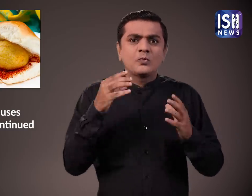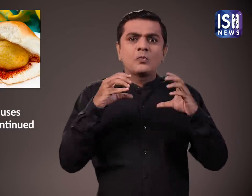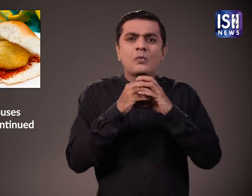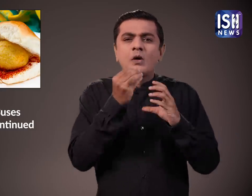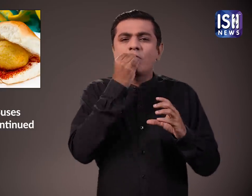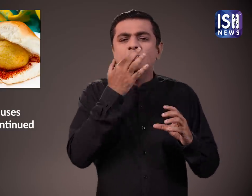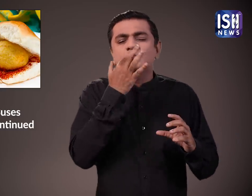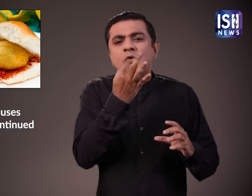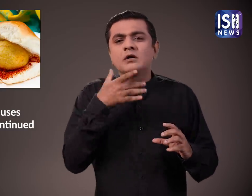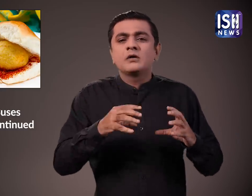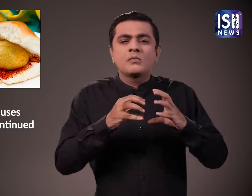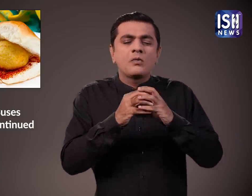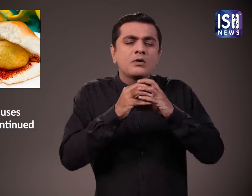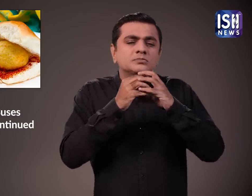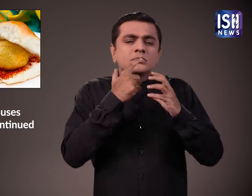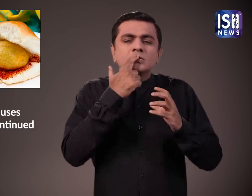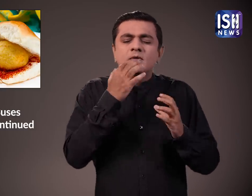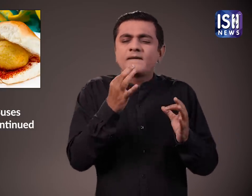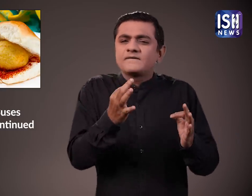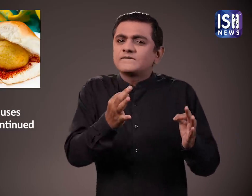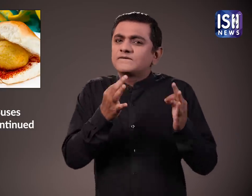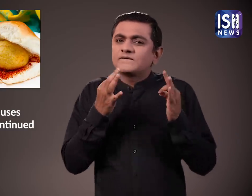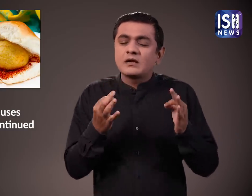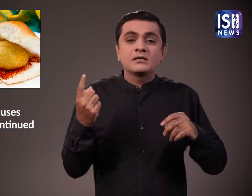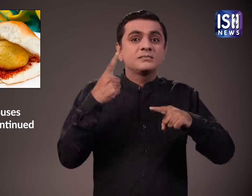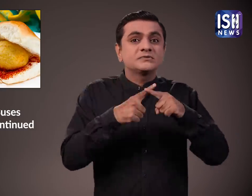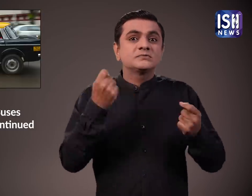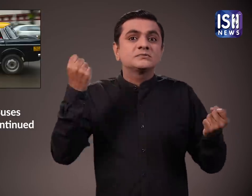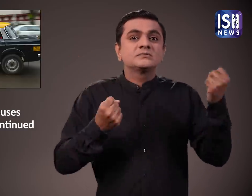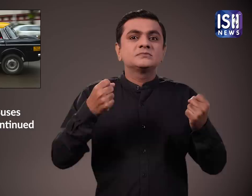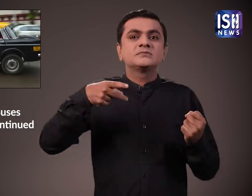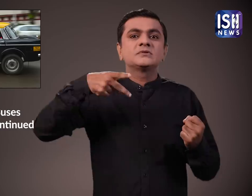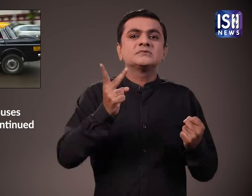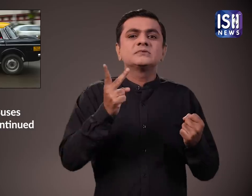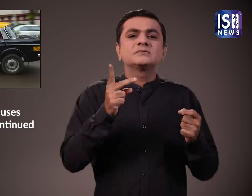ये अपने स्वादिष्ट वड़ा पाउं, टैक्सी, आधी के लिए जाना जाता है